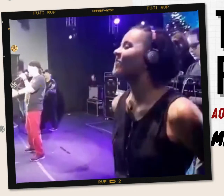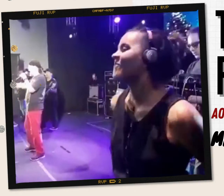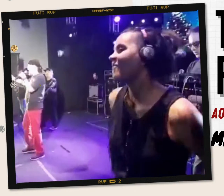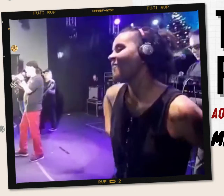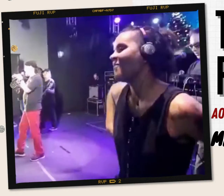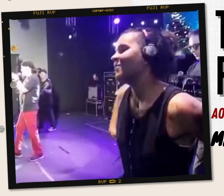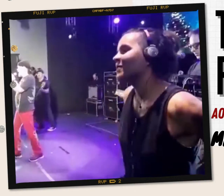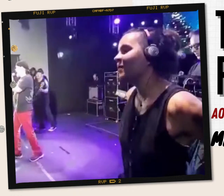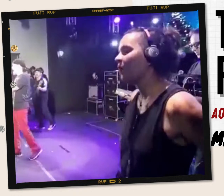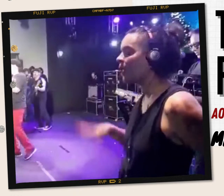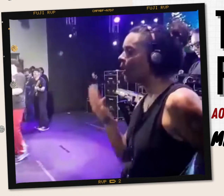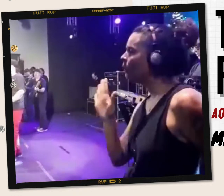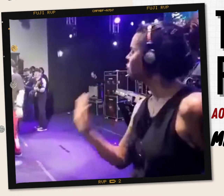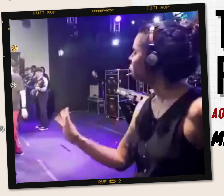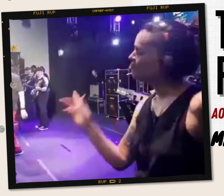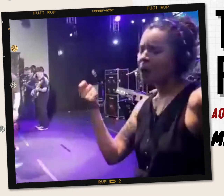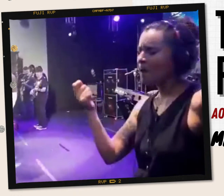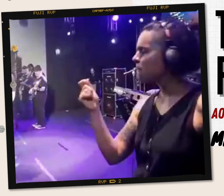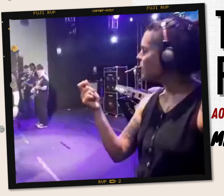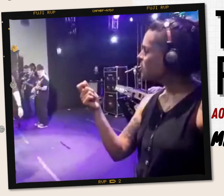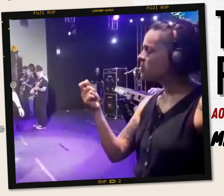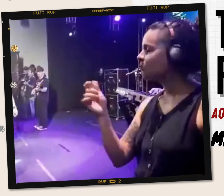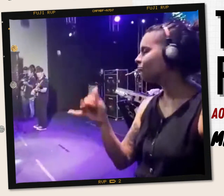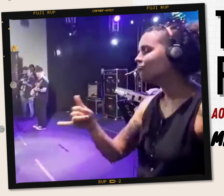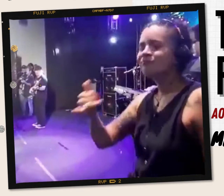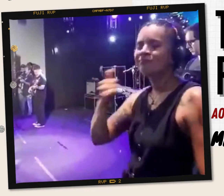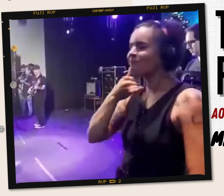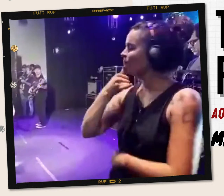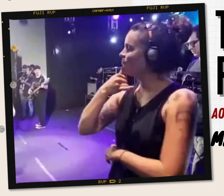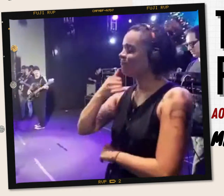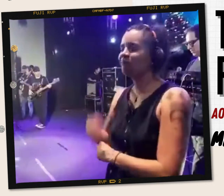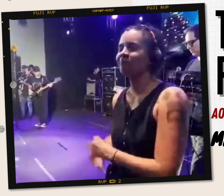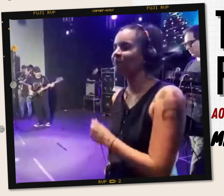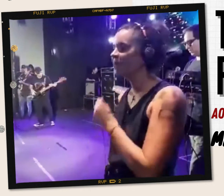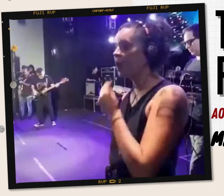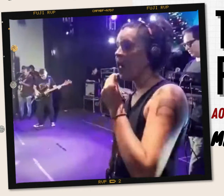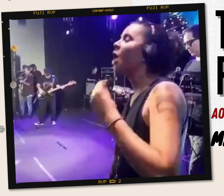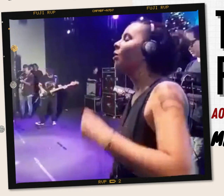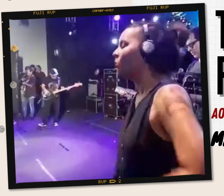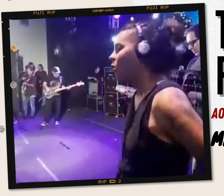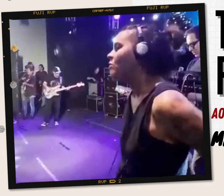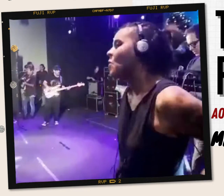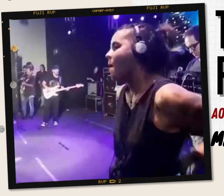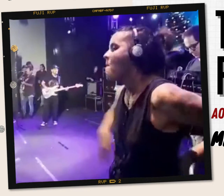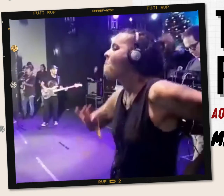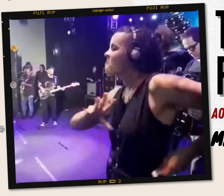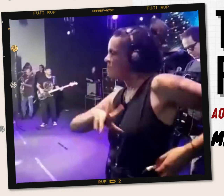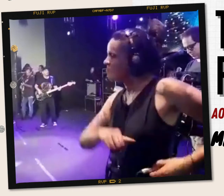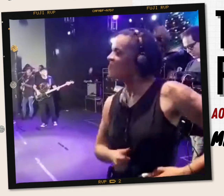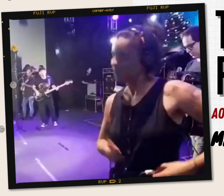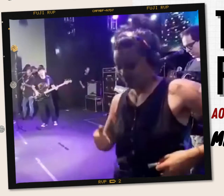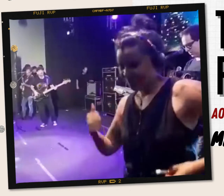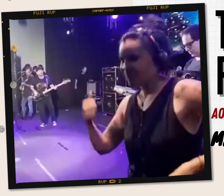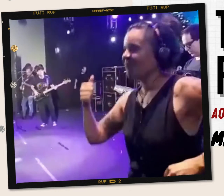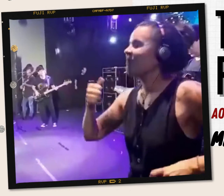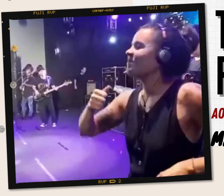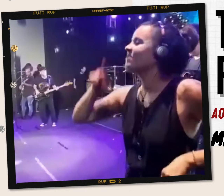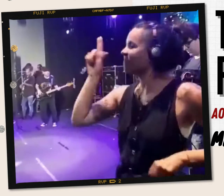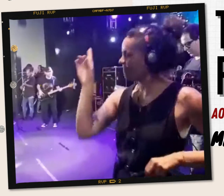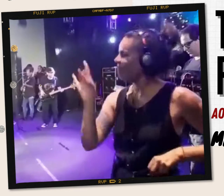não me adianto Não há não prazer, não fingir Mas amor ainda existe